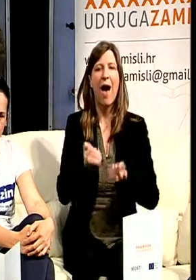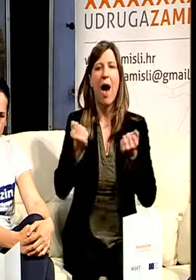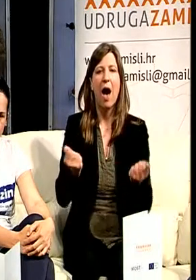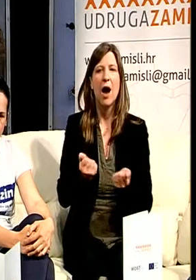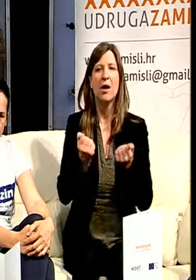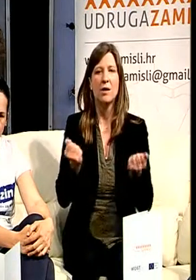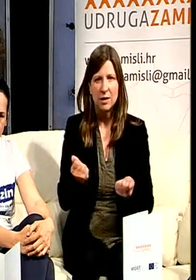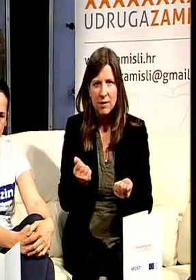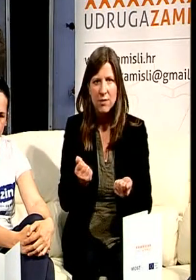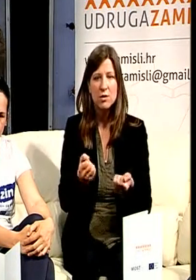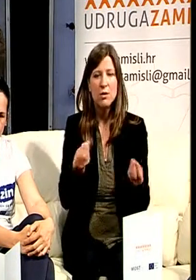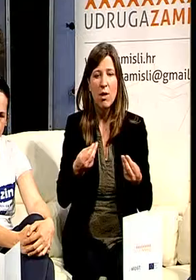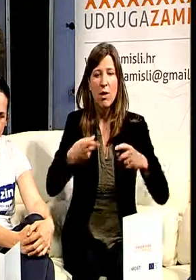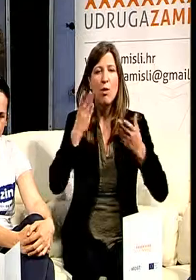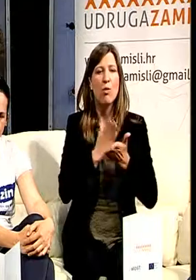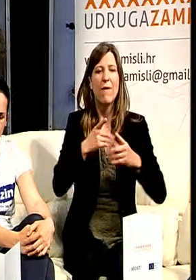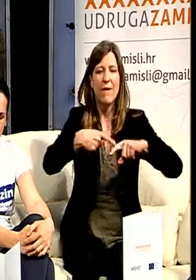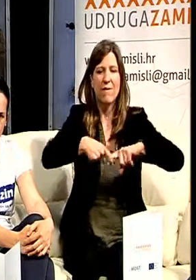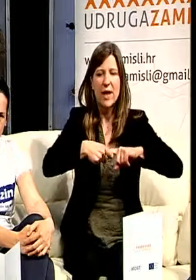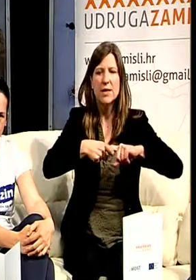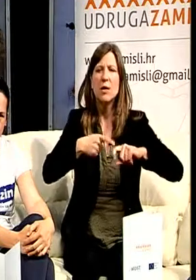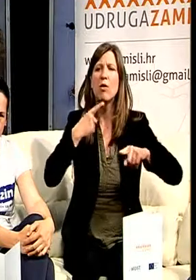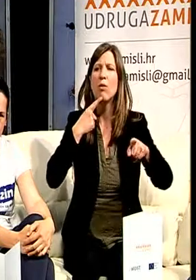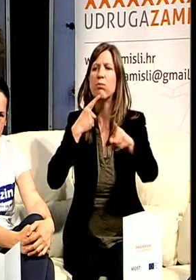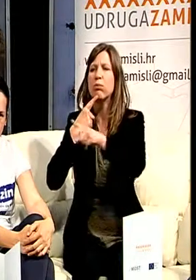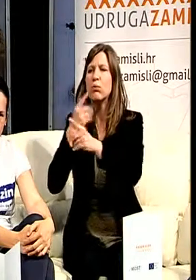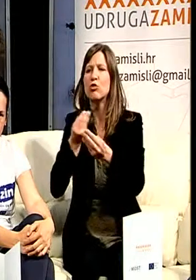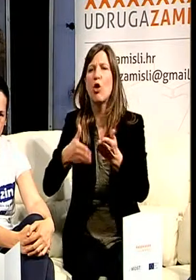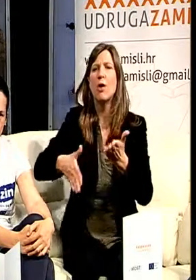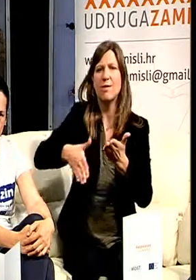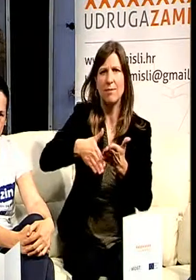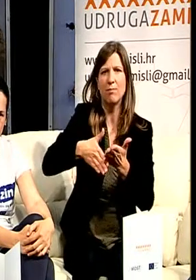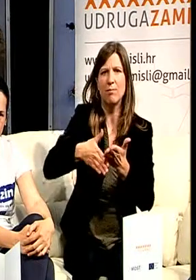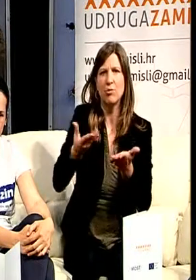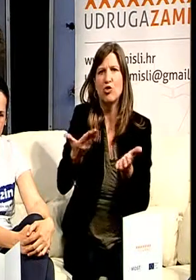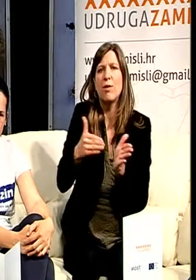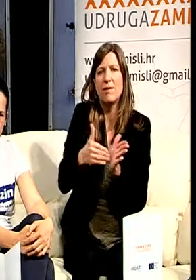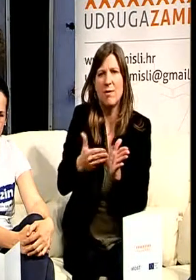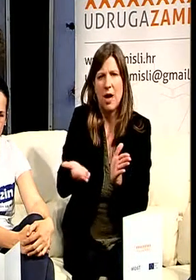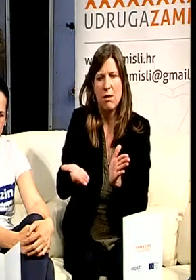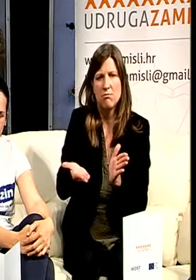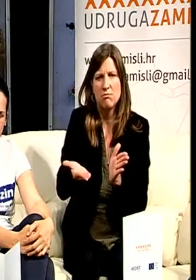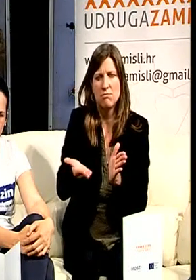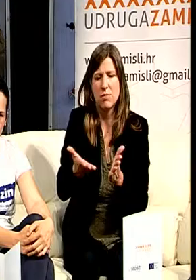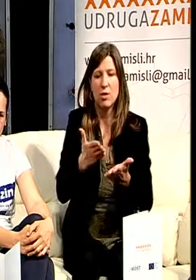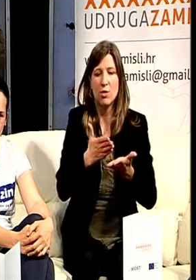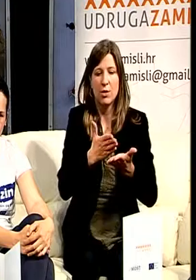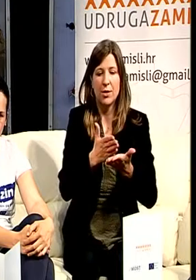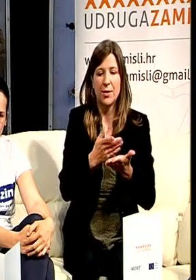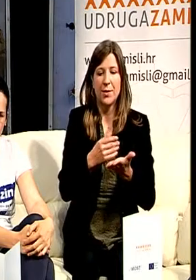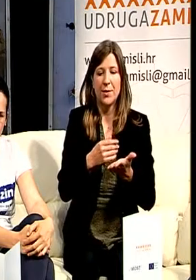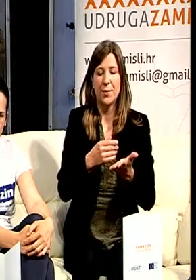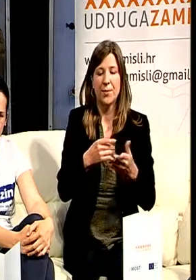potrebu korisnika, a do potrebe dolazi kroz evaluaciju svih aktivnosti koje se provode